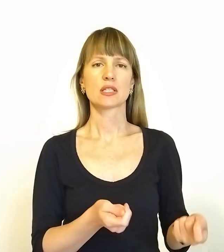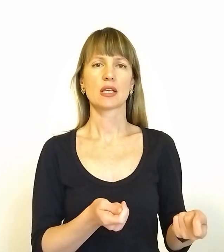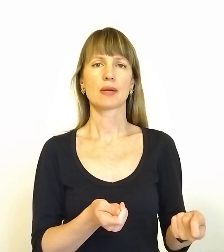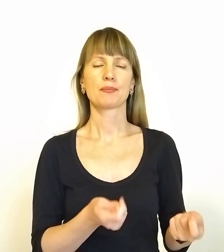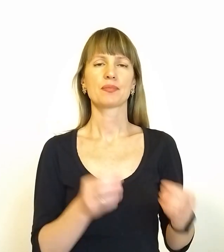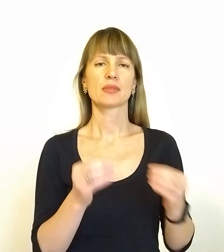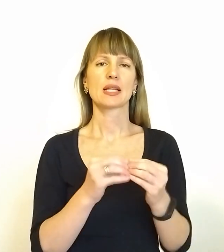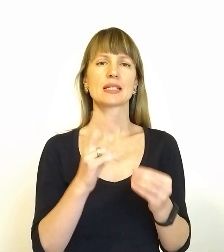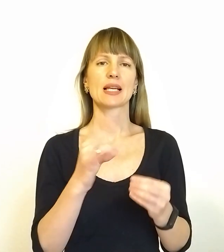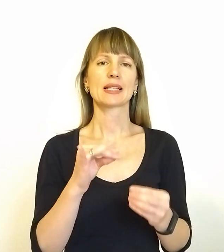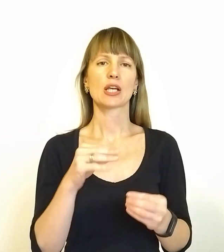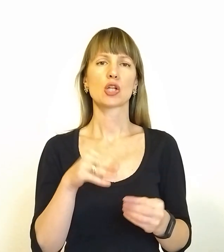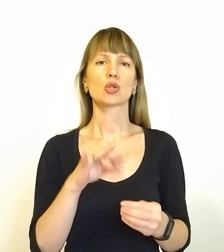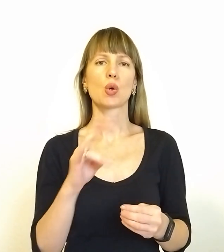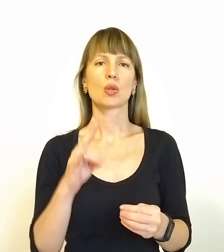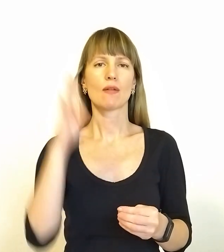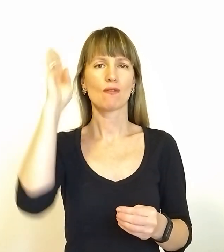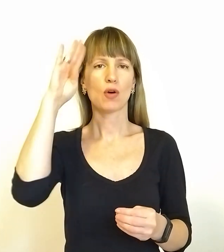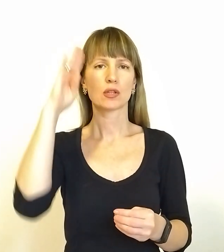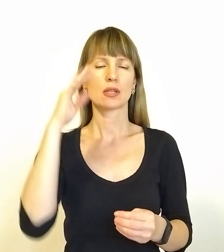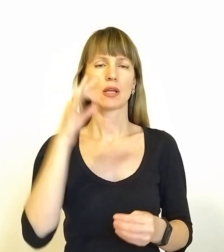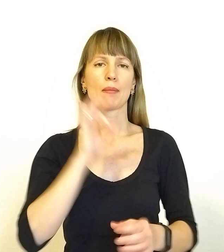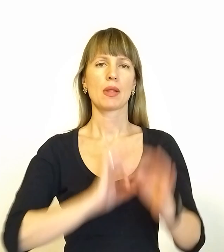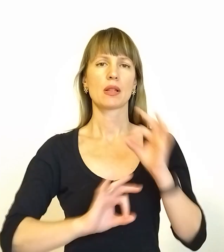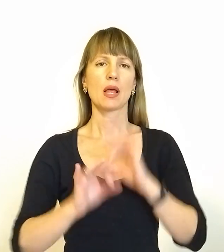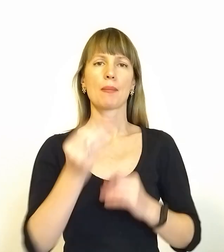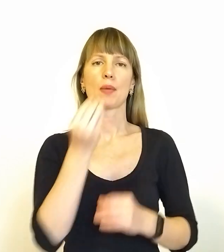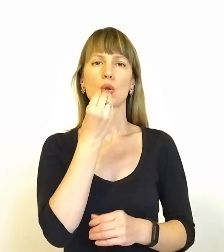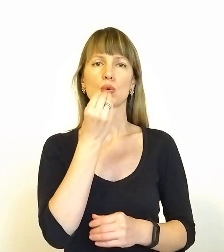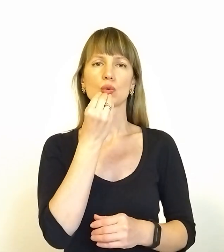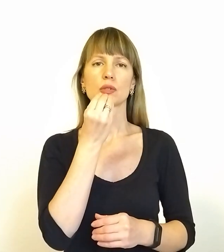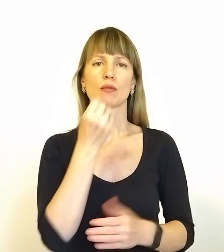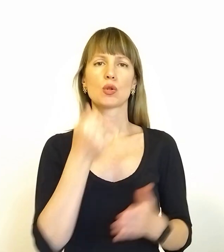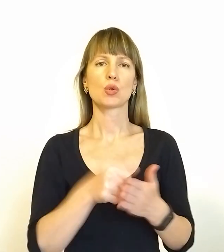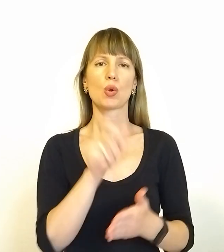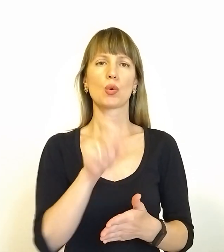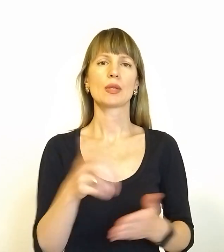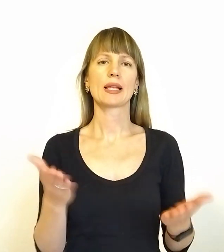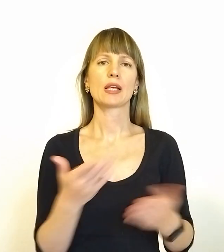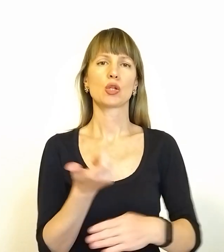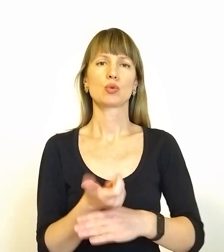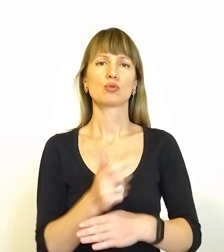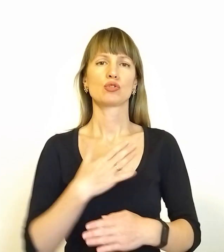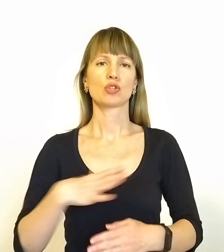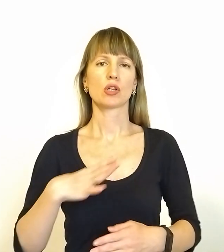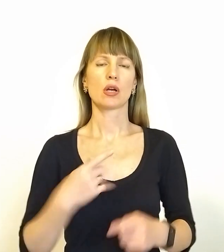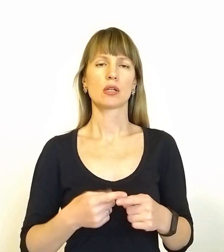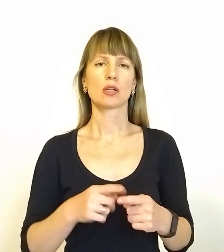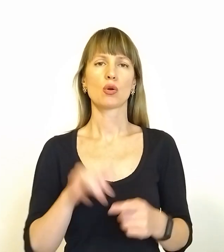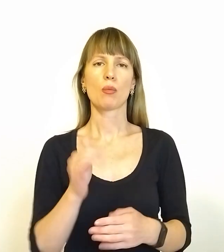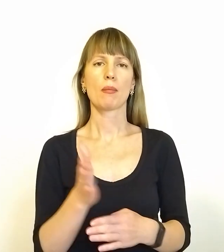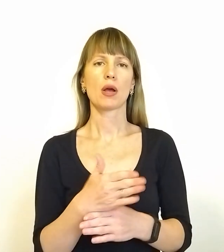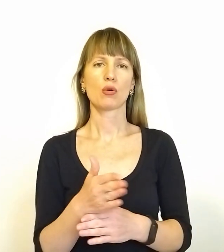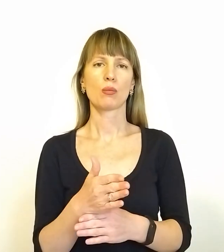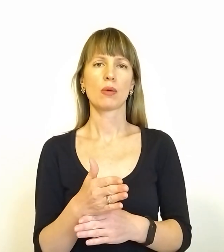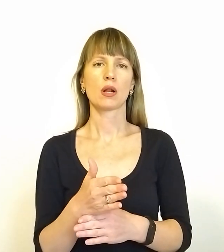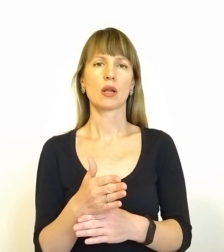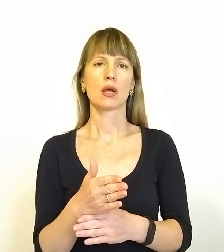десятки тонн води, медикаментів, продуктів До людей, які дуже чекають цього у Маріуполі. Натомість на